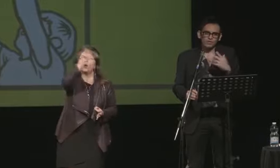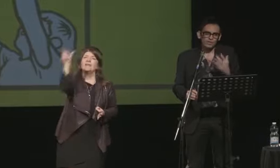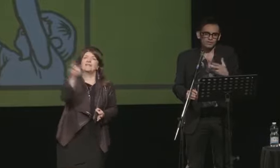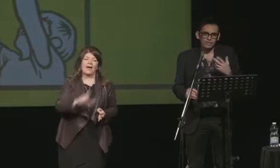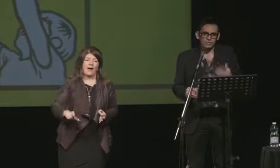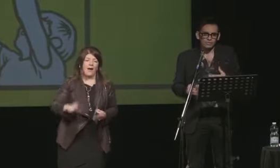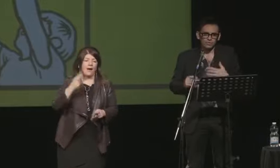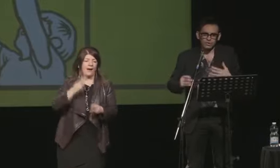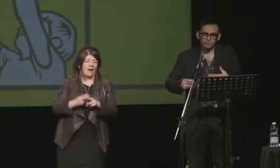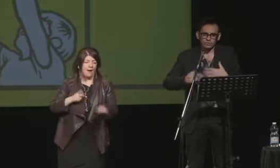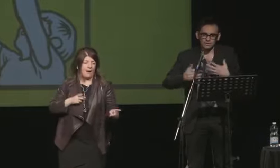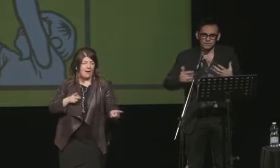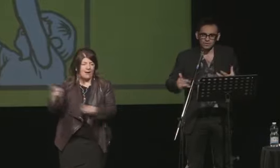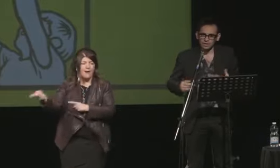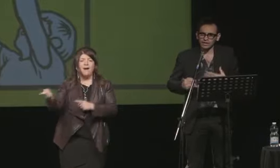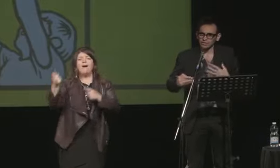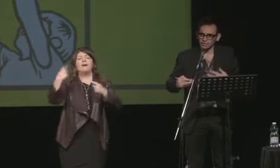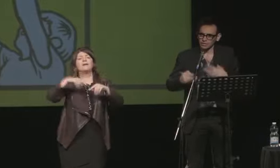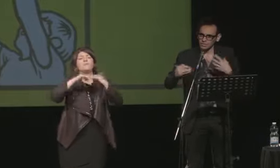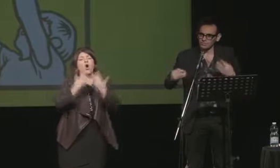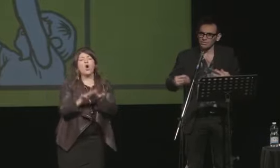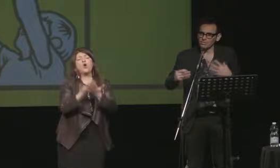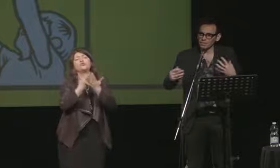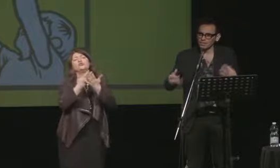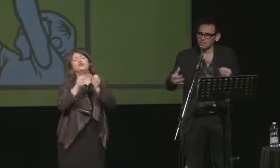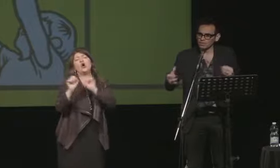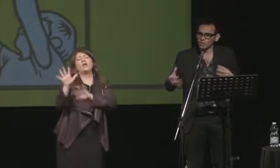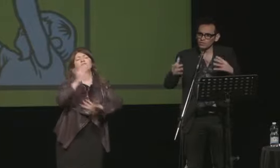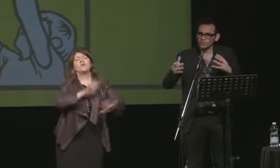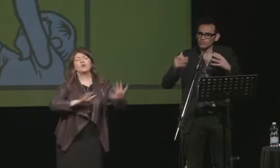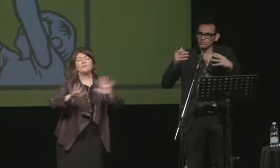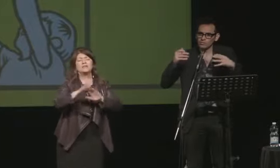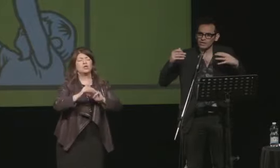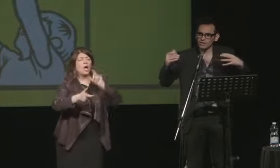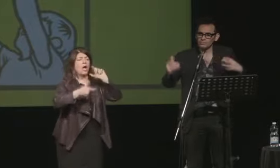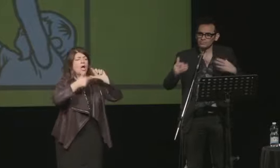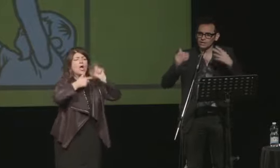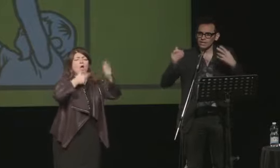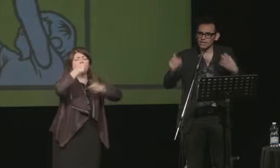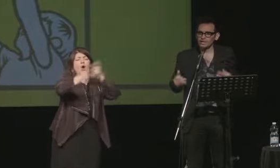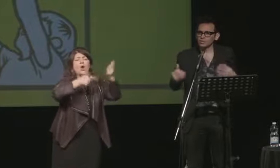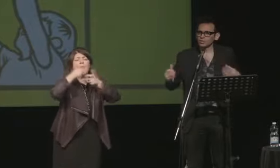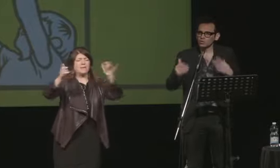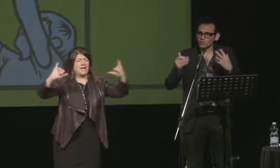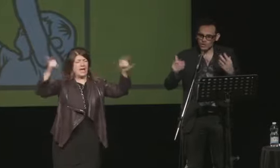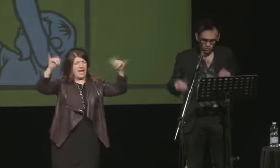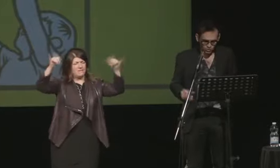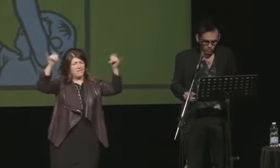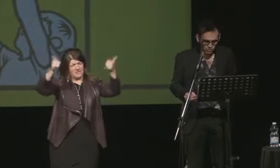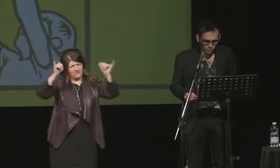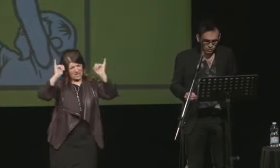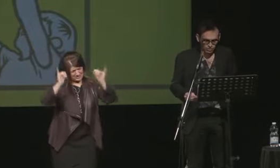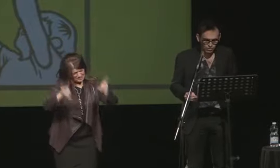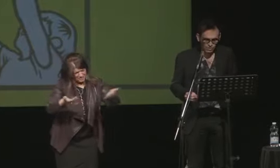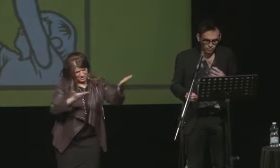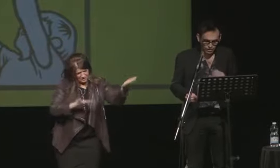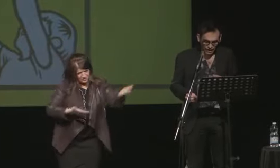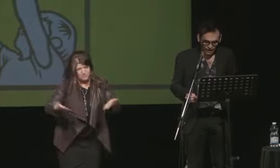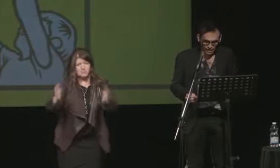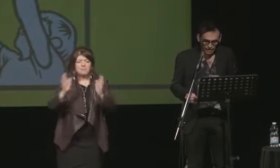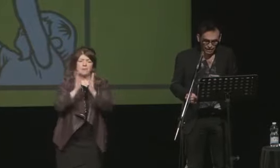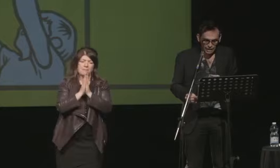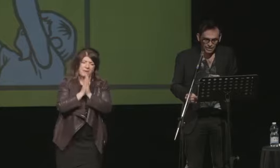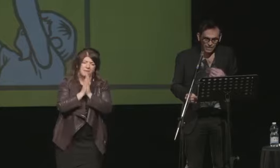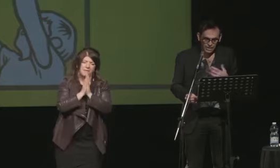in un modo diverso vale per il mondo dell'informazione che quindi viva le polemiche però io esorto tutti quanti a uno sforzo di